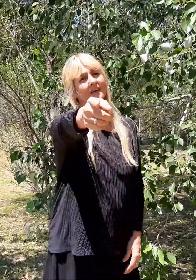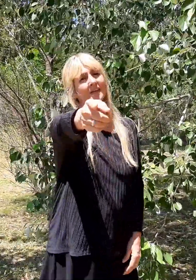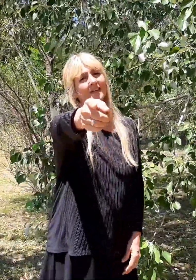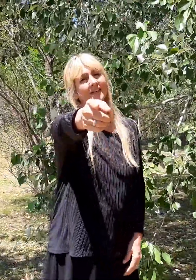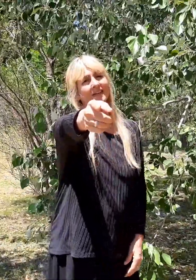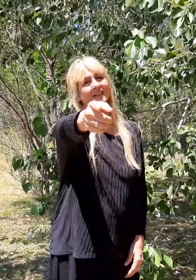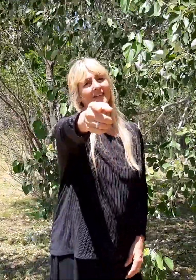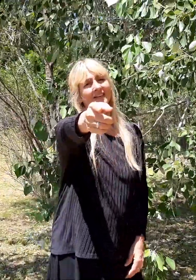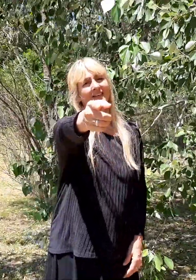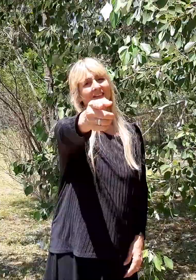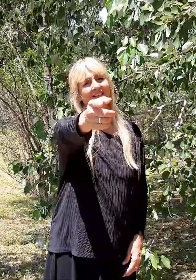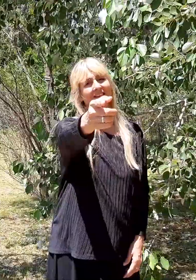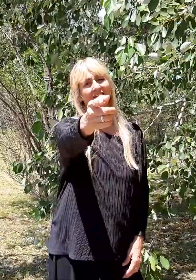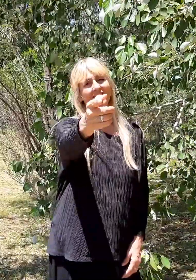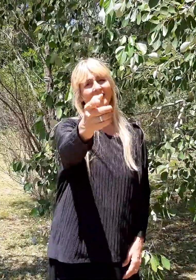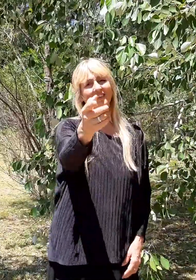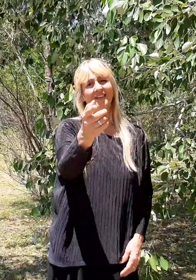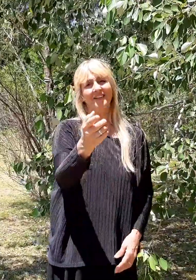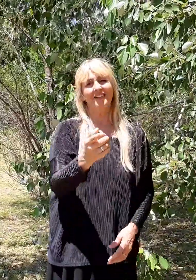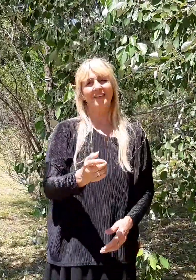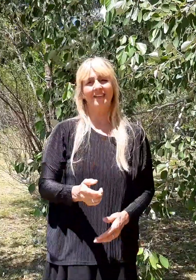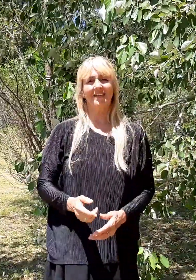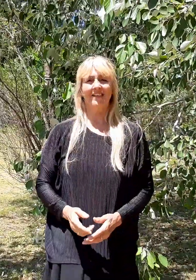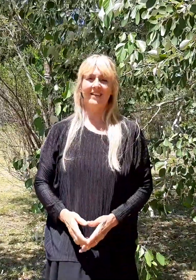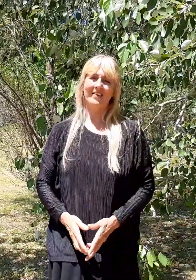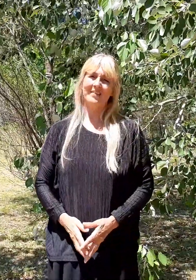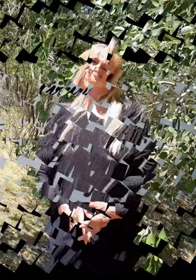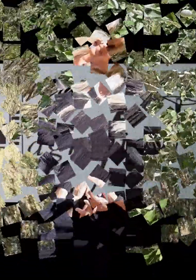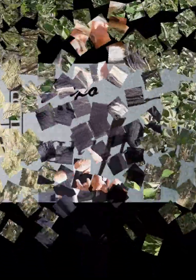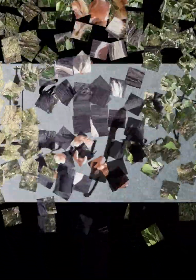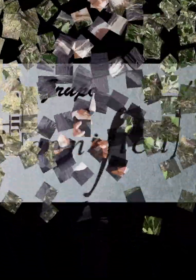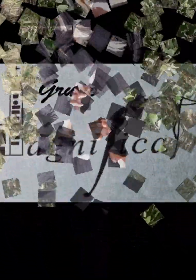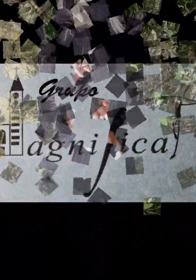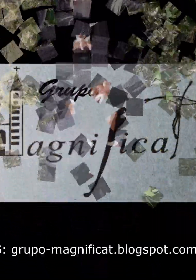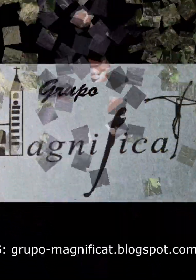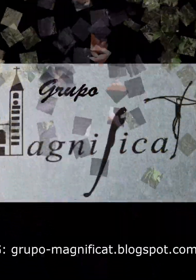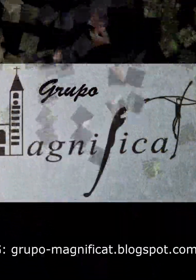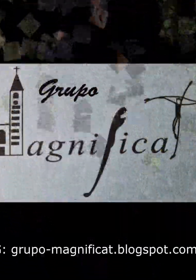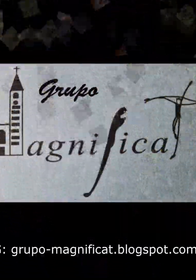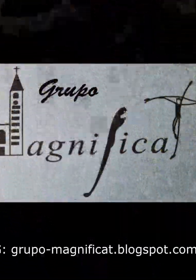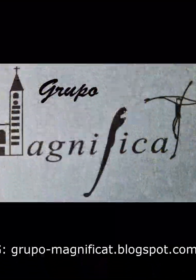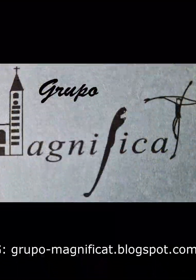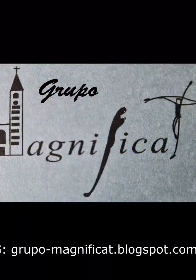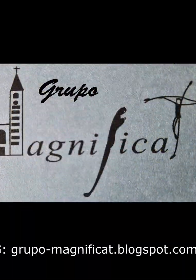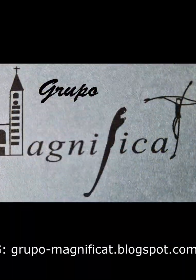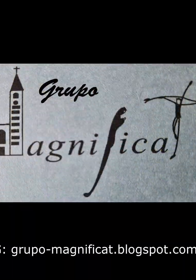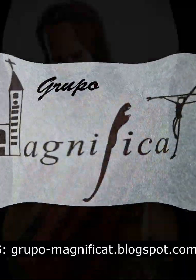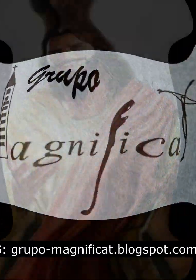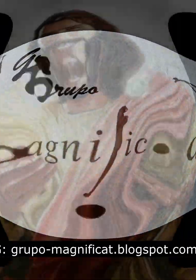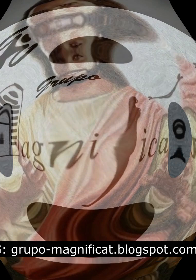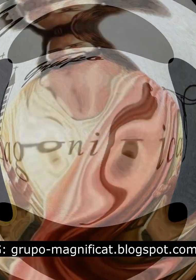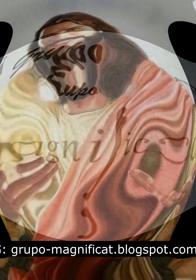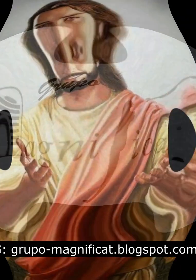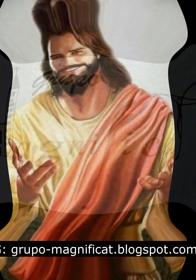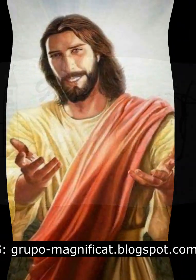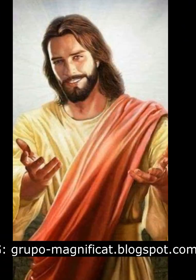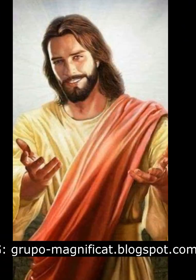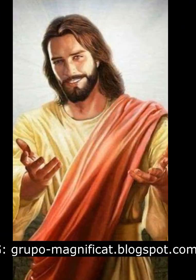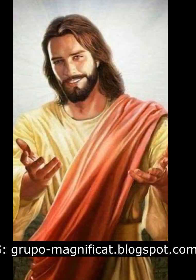Mírame, mírame, mírame, mi amor Gracias.